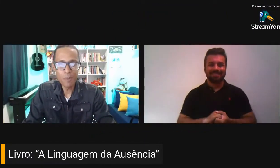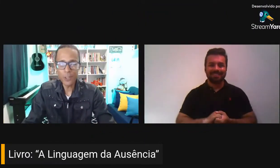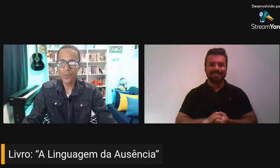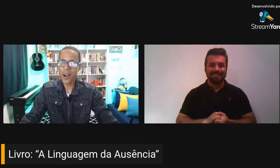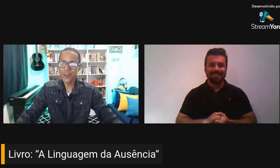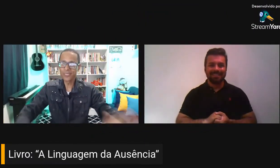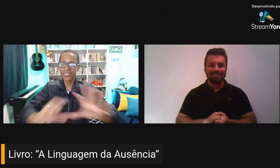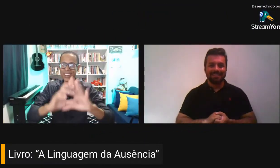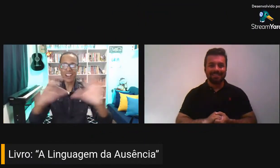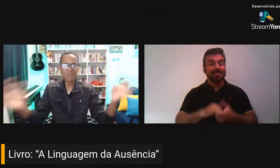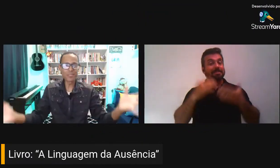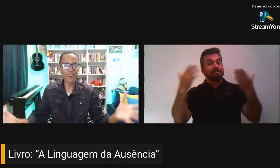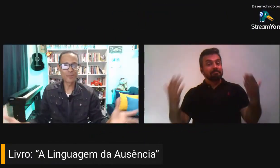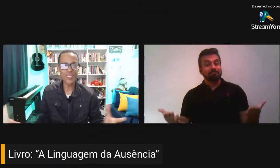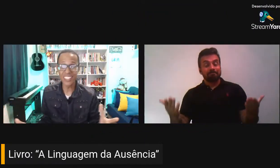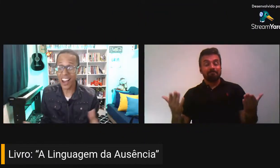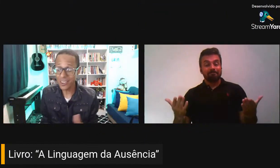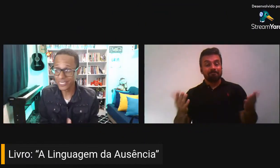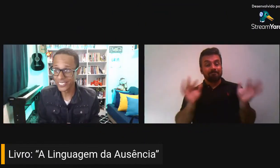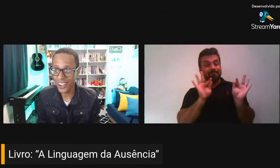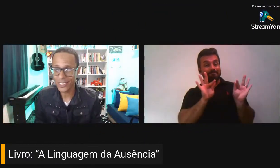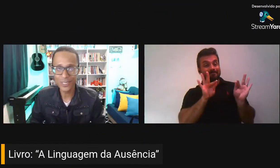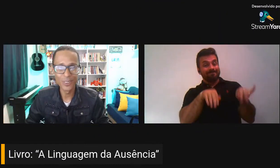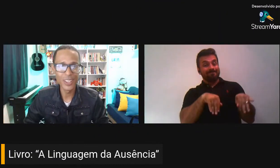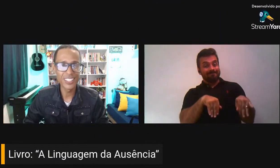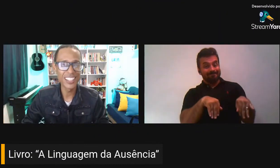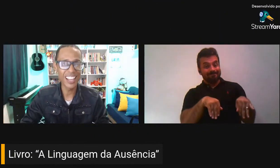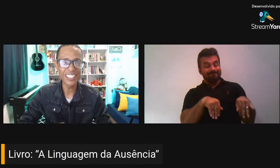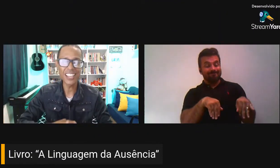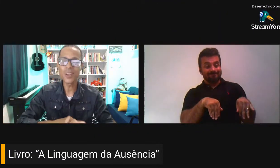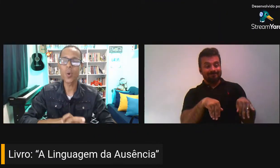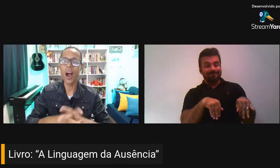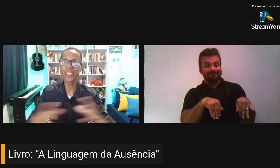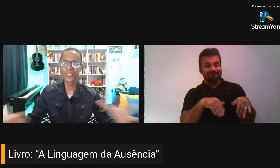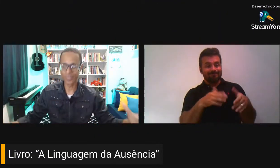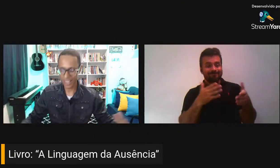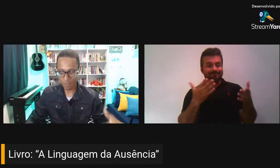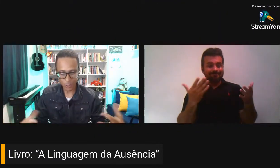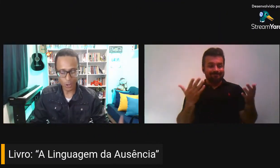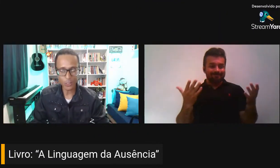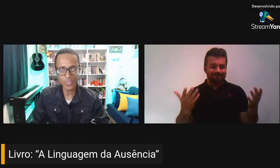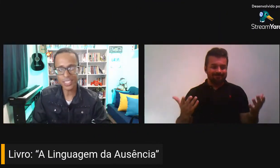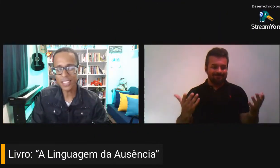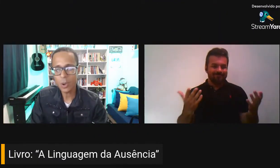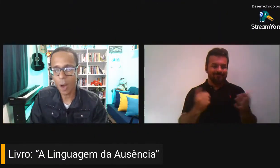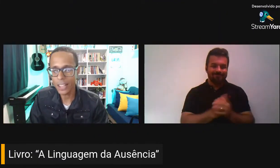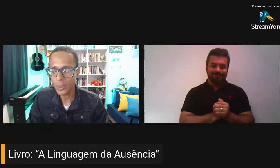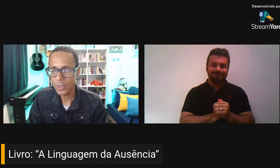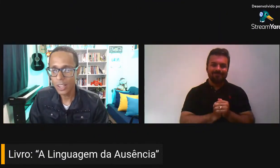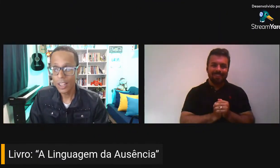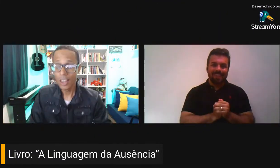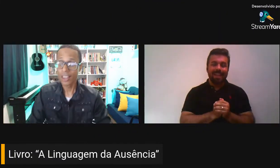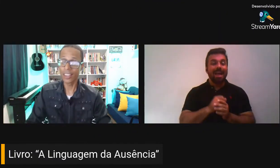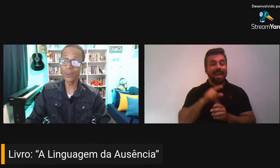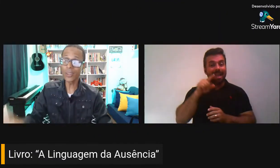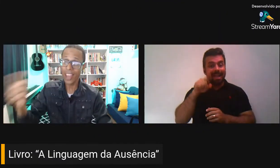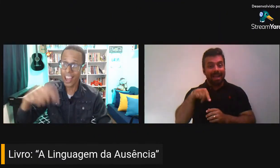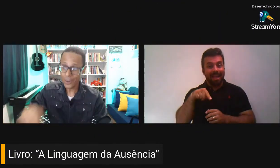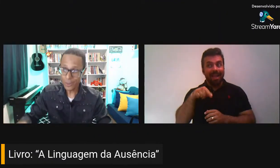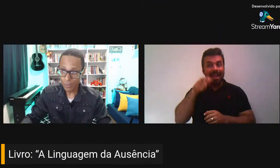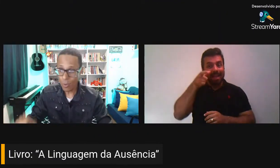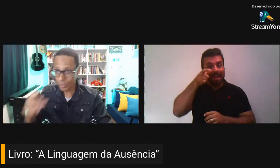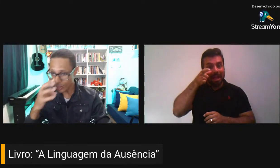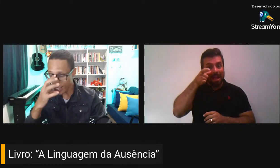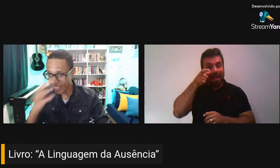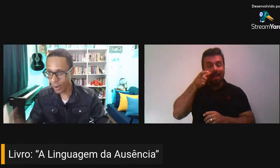Bom, pessoal, chegamos ao final do nosso 84, né, episódio 84, e eu